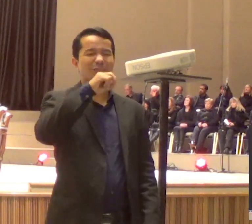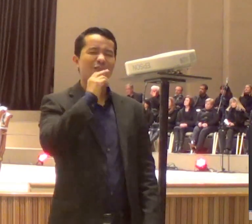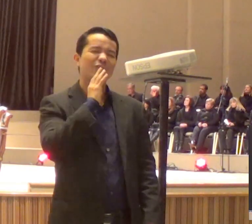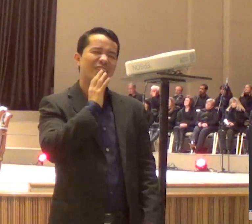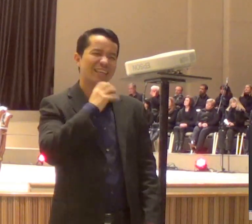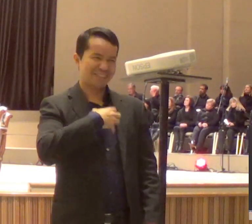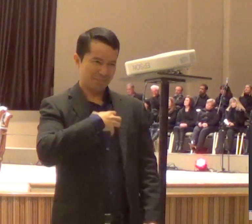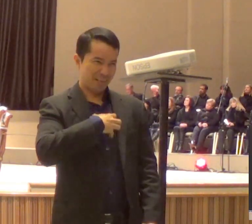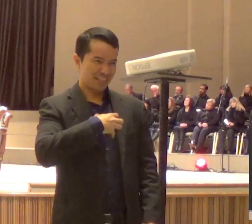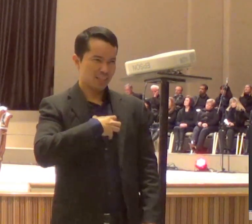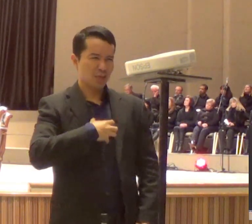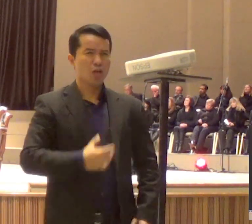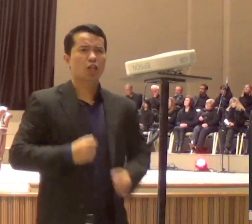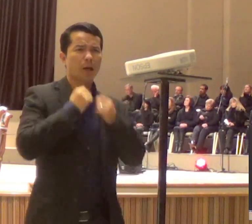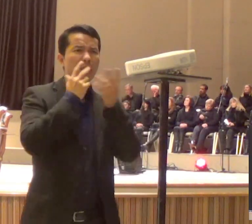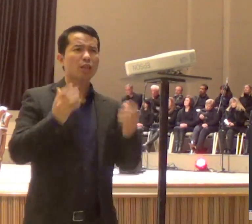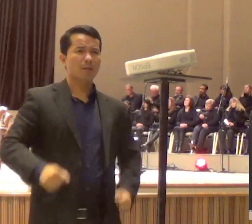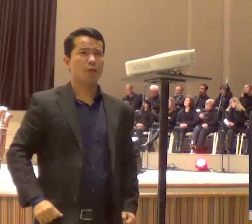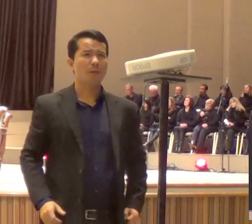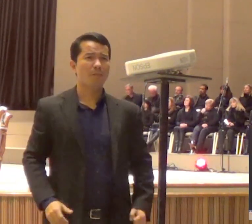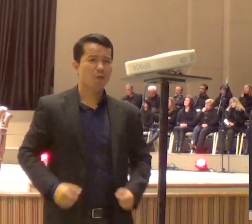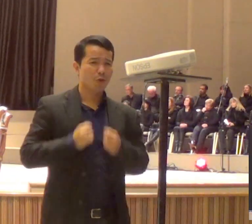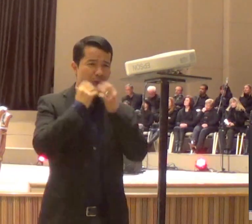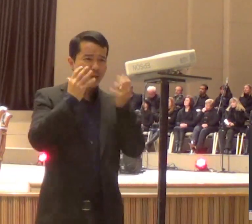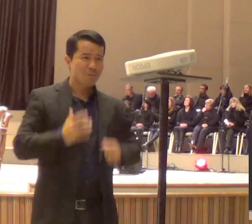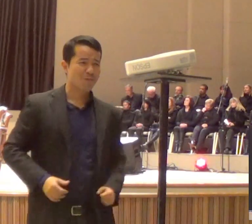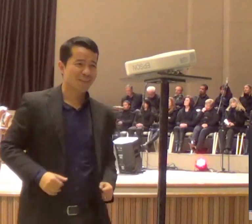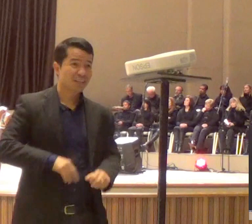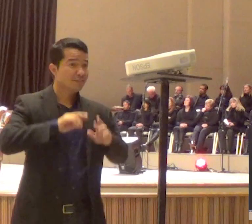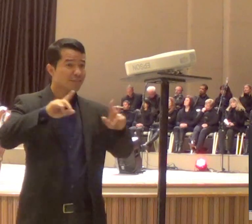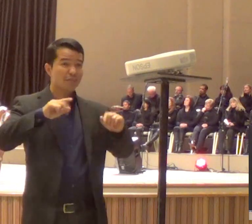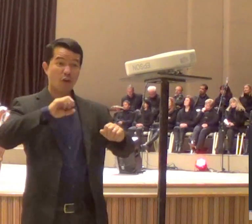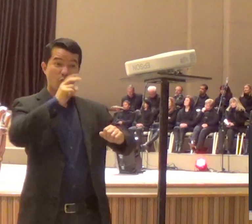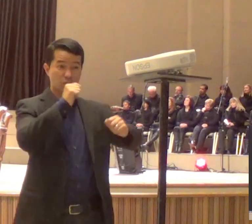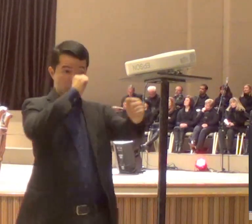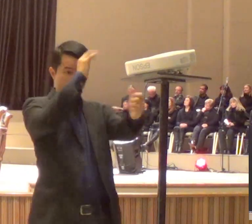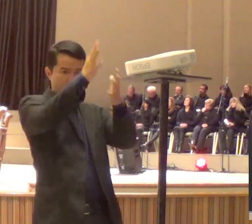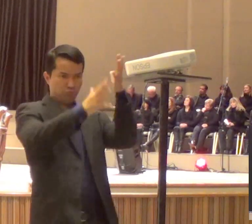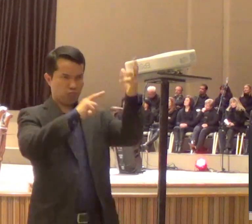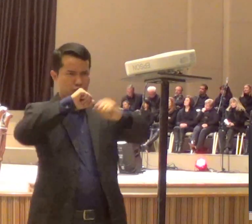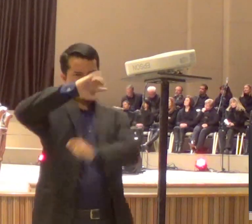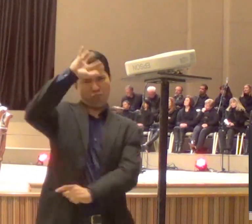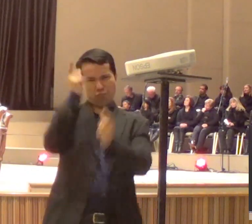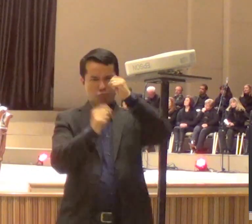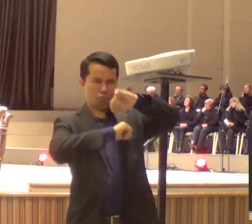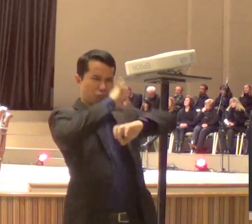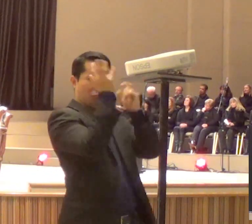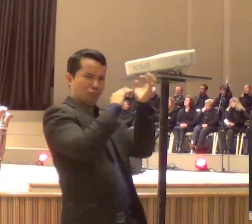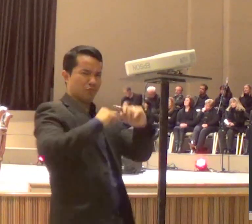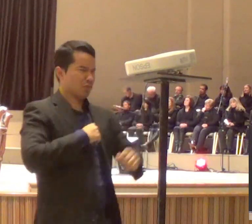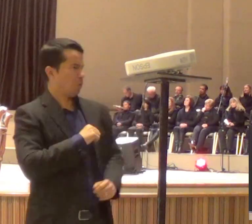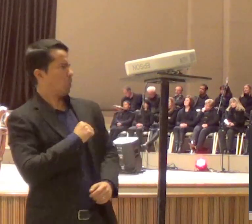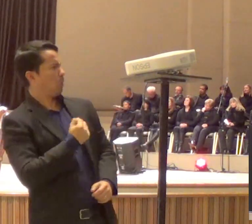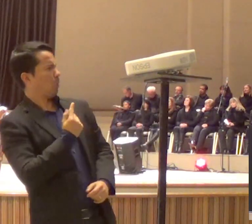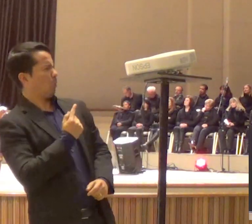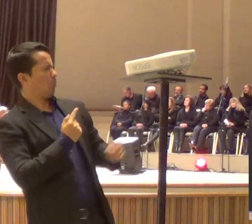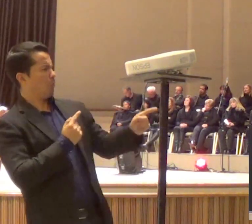aquele sotaque, de baiano, não é? ou um pernambucano, falando aqui, com o sotaque, de pernambucano, e aí,